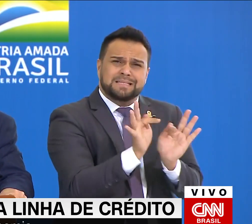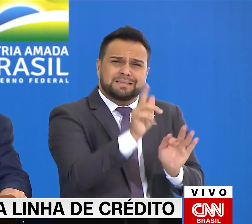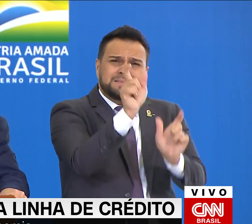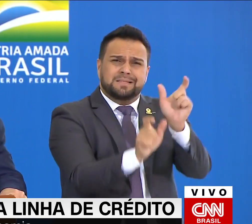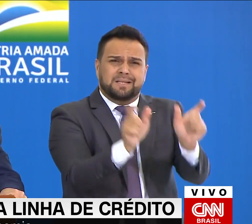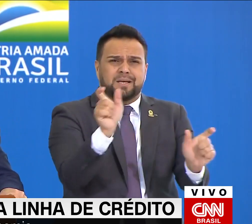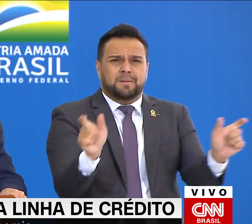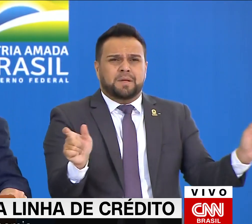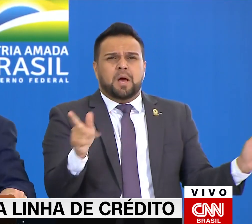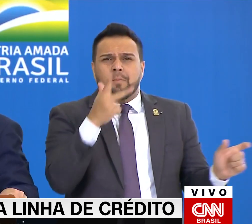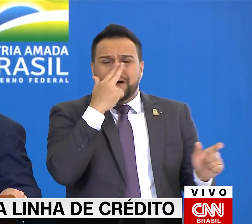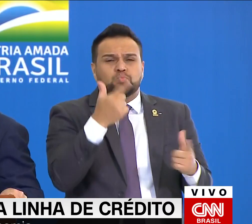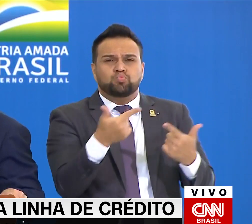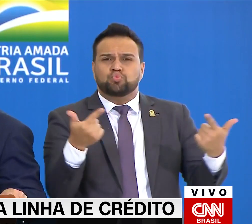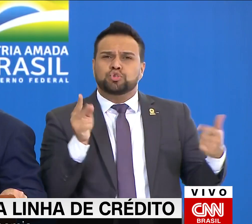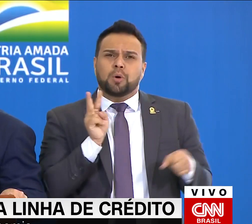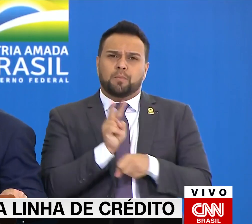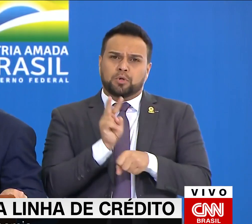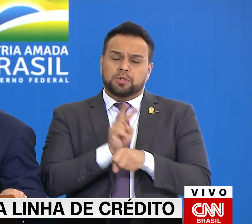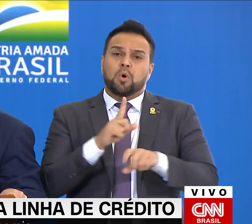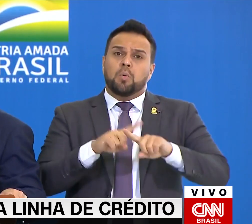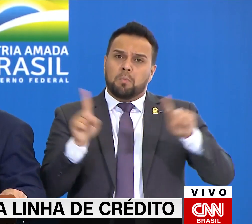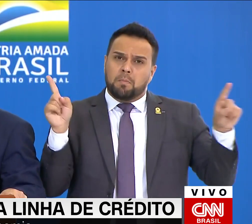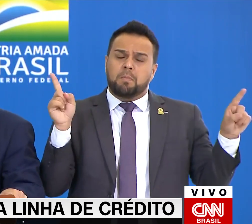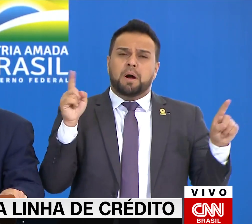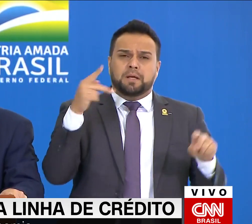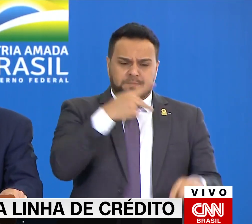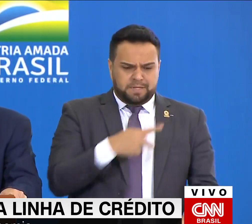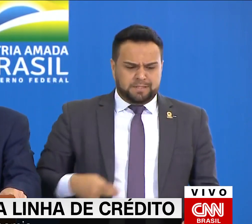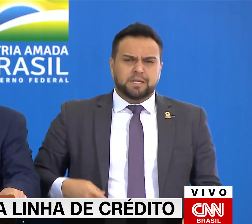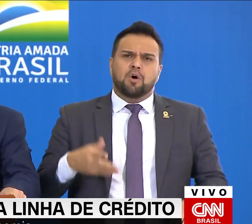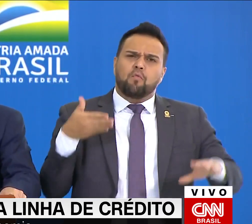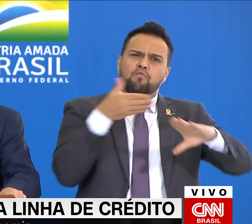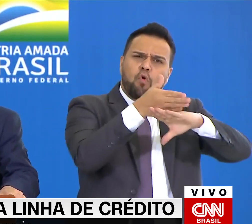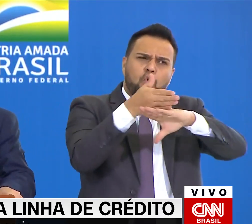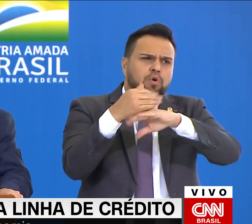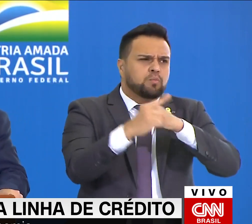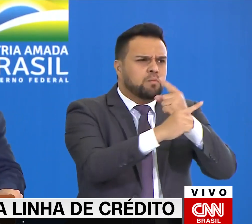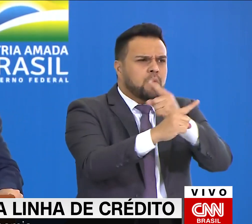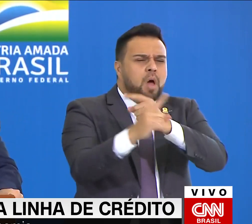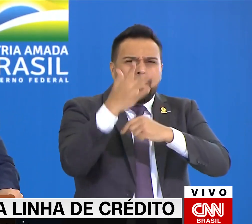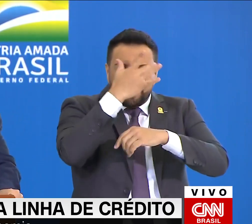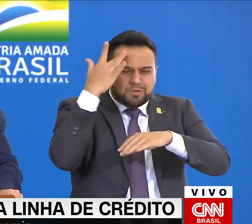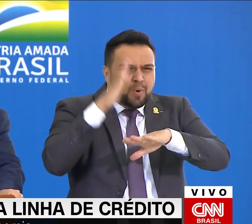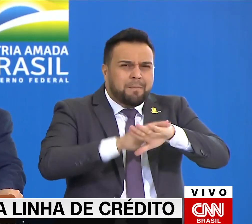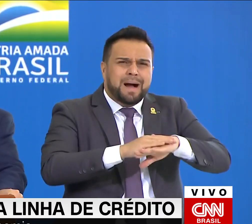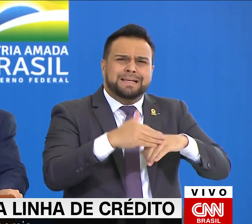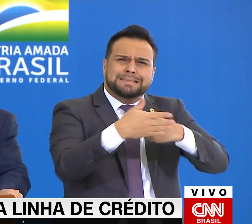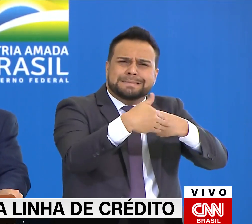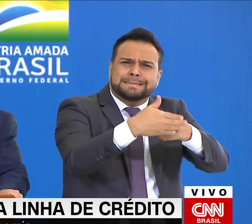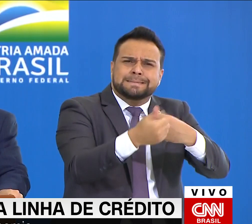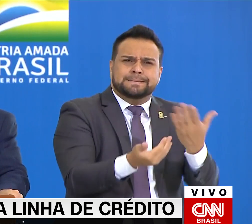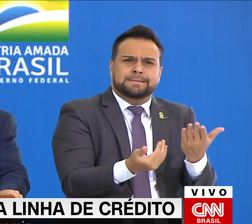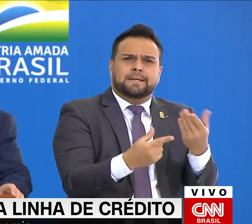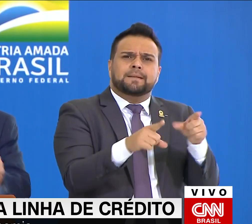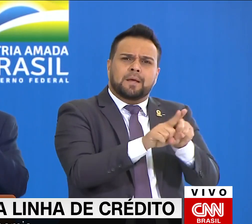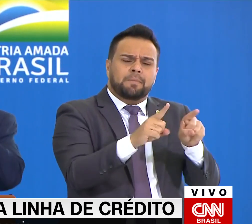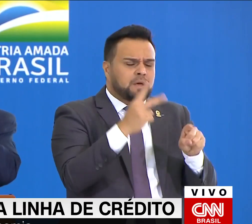eram os mais desprotegidos. O presidente foi à casa deles, abraçou cada um, abraçou o povo, tentando dar conforto e sugerindo